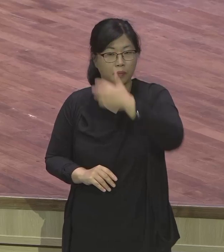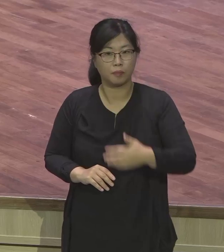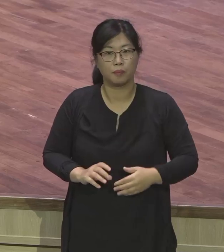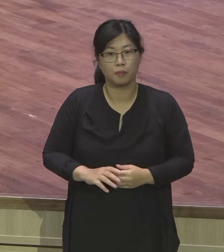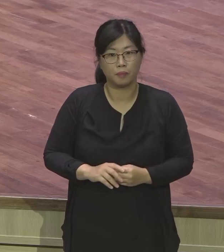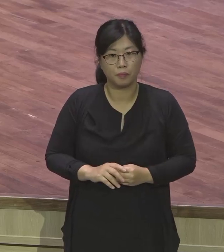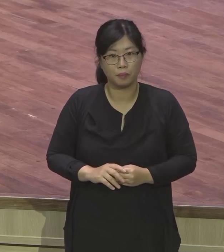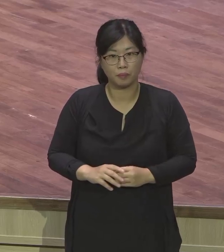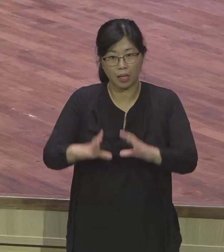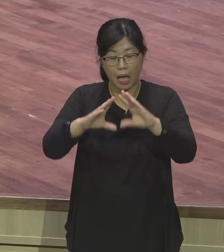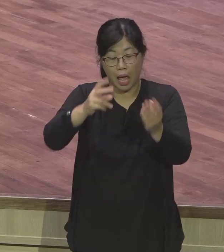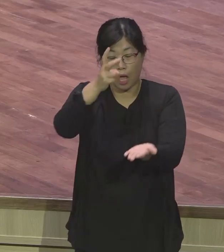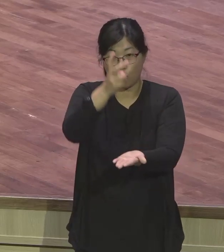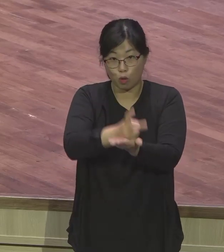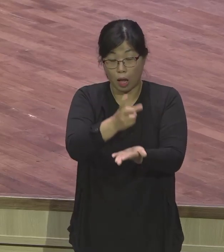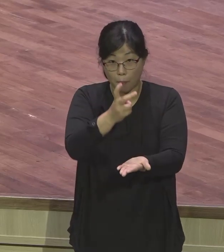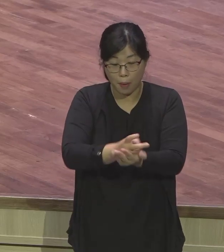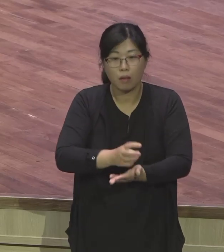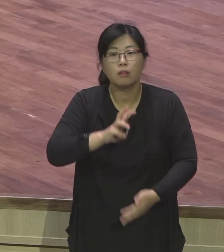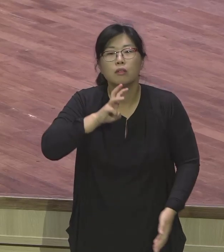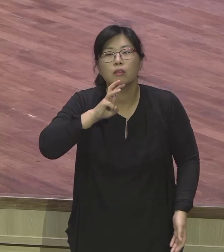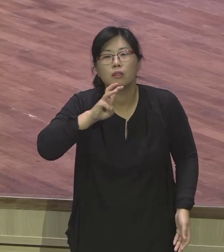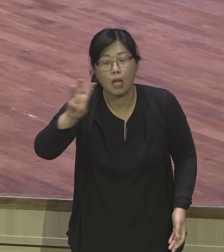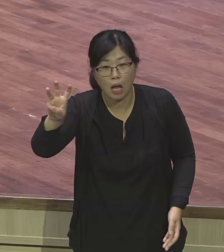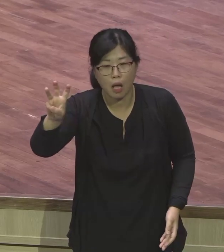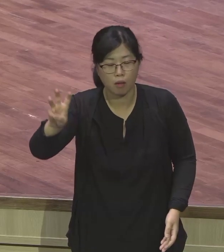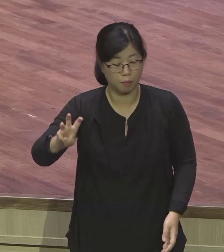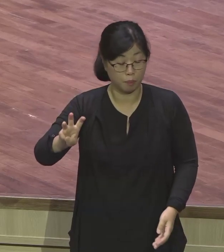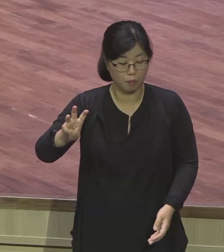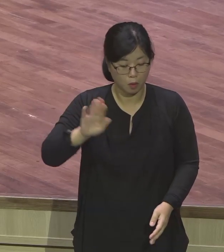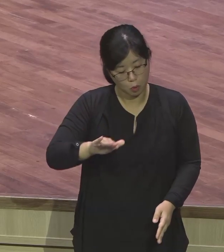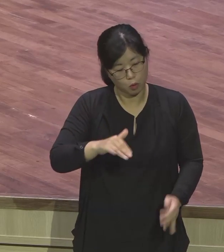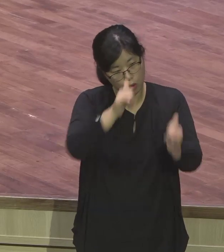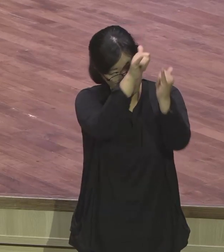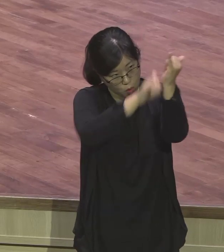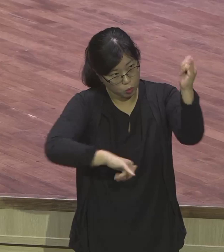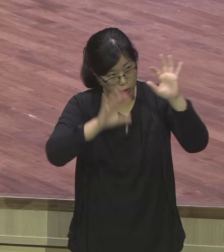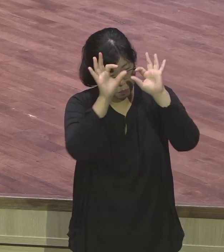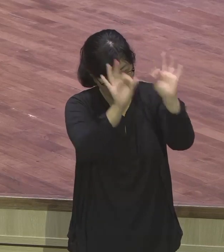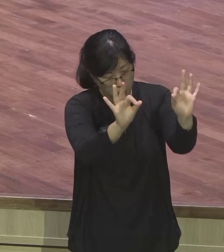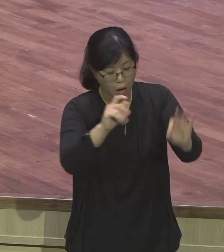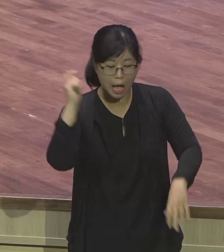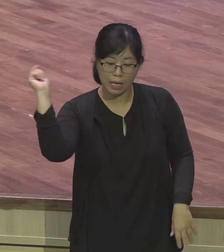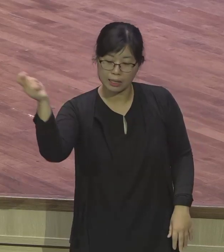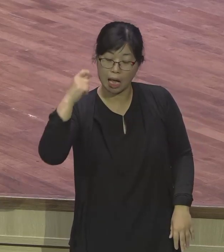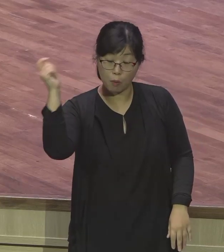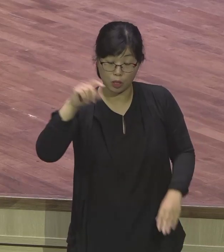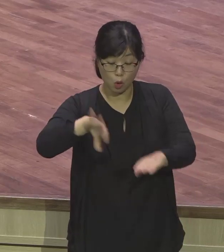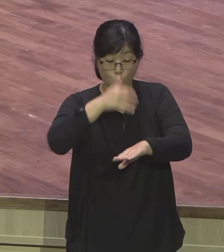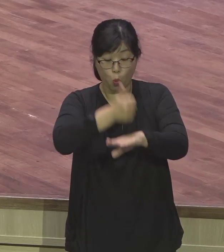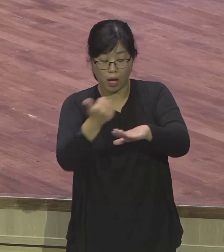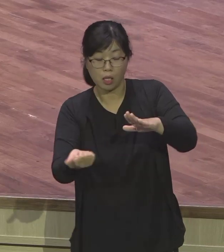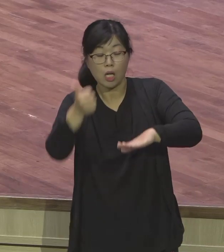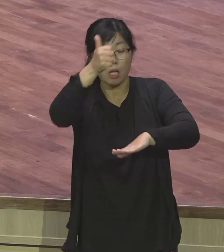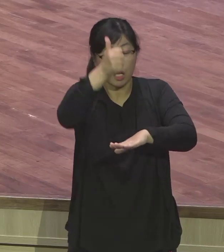왕위에 오랐던 나이도 서른 살이에요. 30세 히브리 문화에 따르면